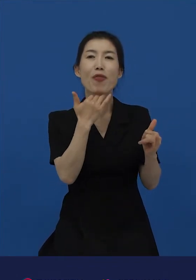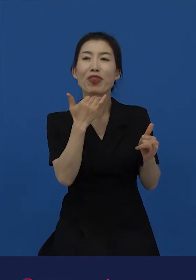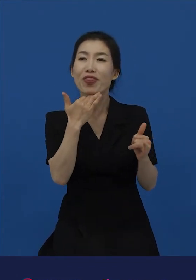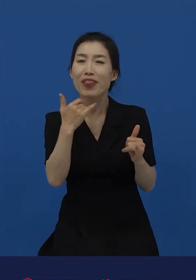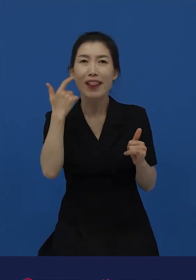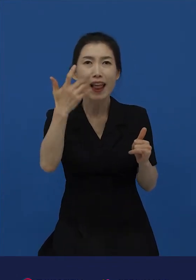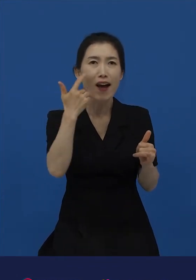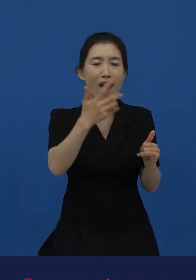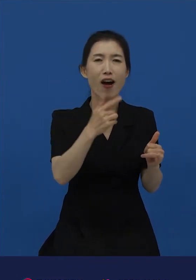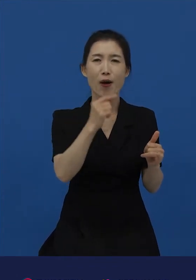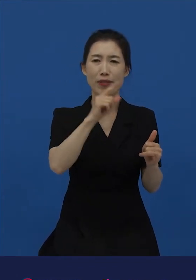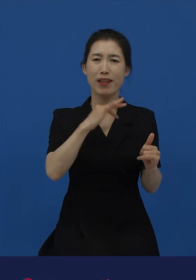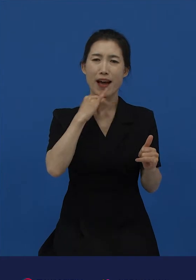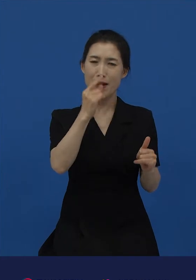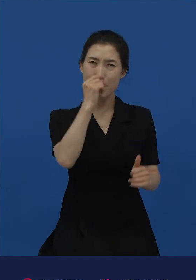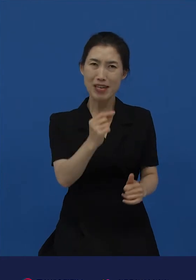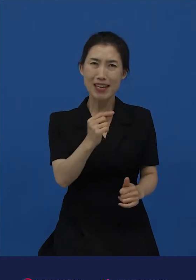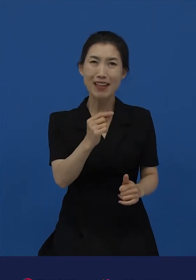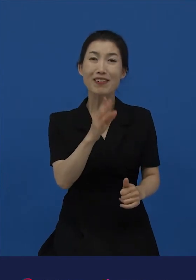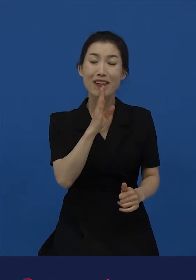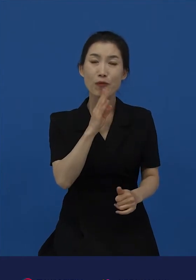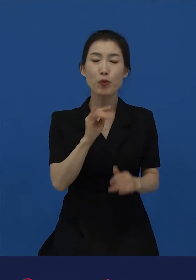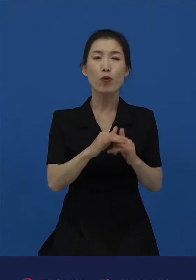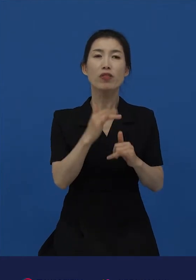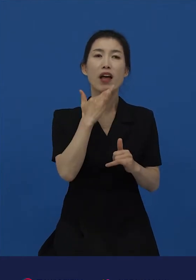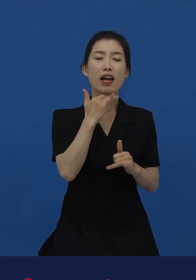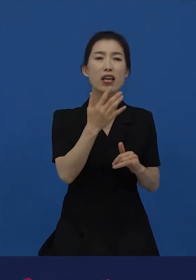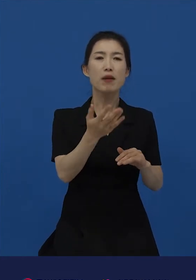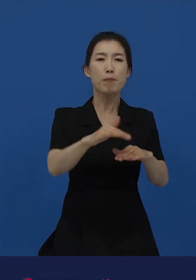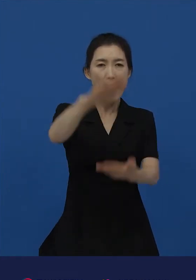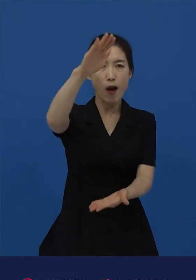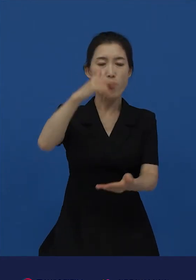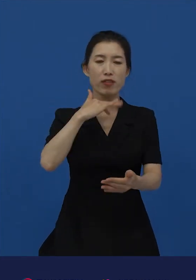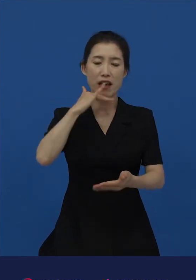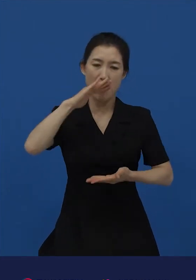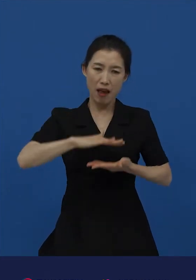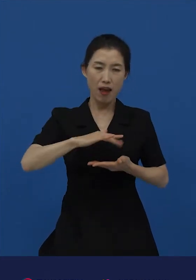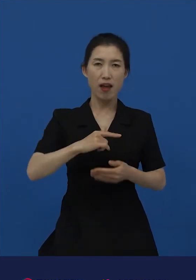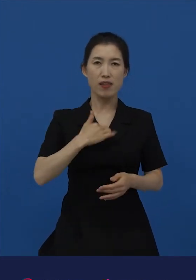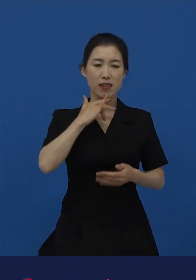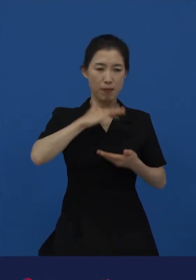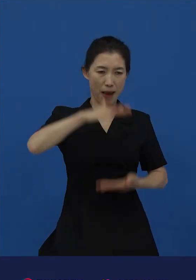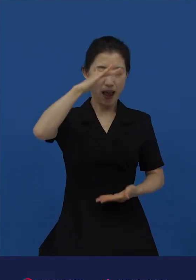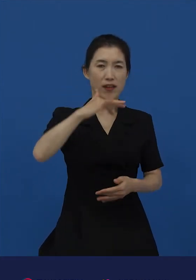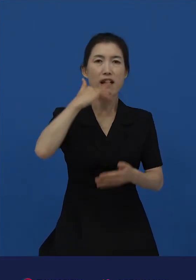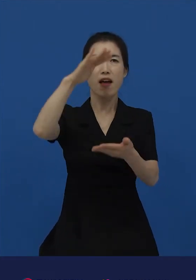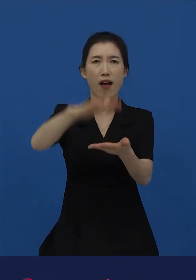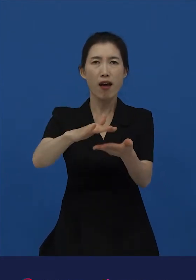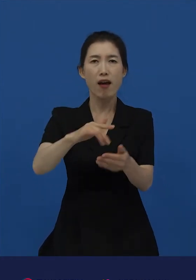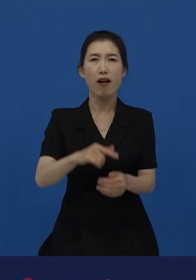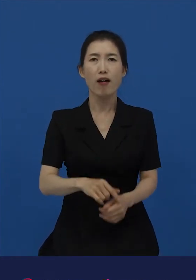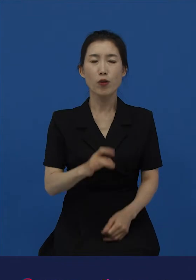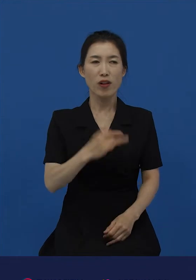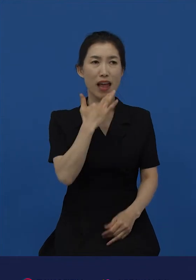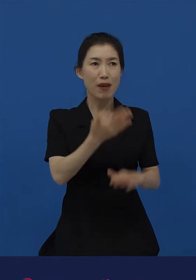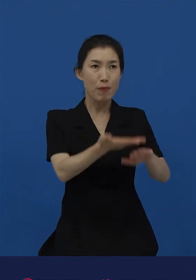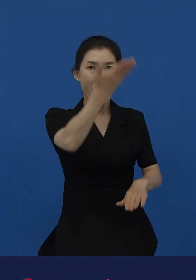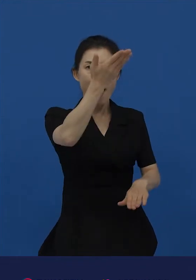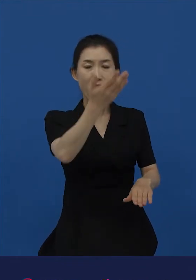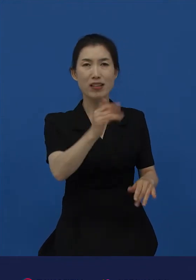것도 나이에 많고 적음을 사람의 서열로 생각하는 태도도 나이를 불가침의 권력이라고 생각하는